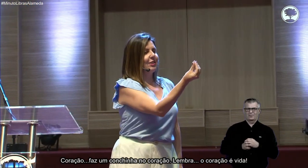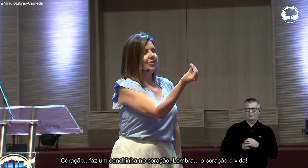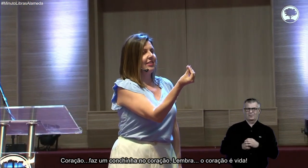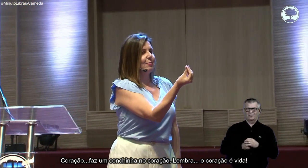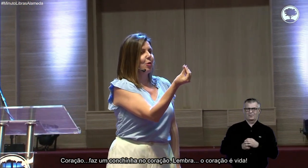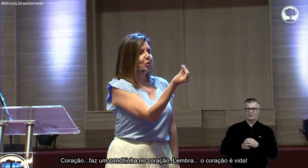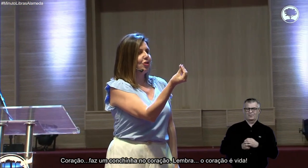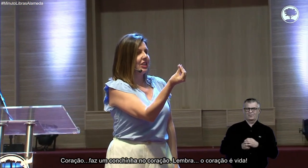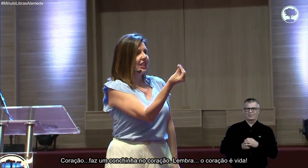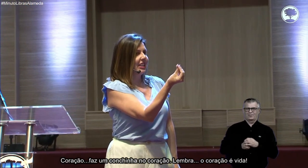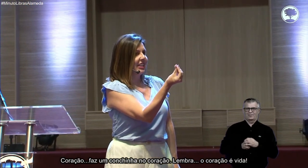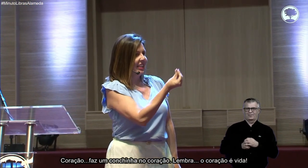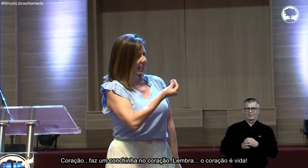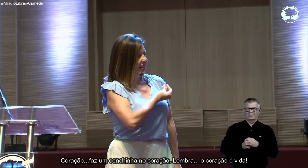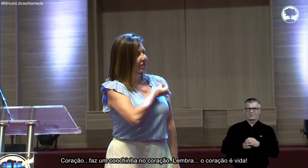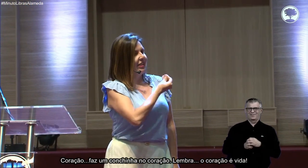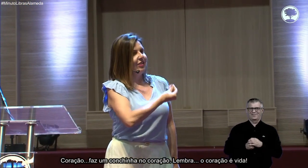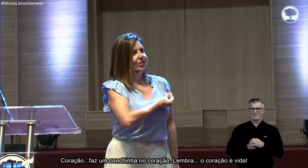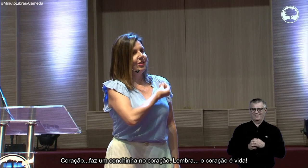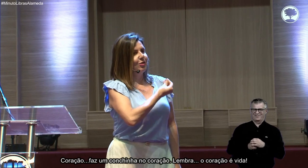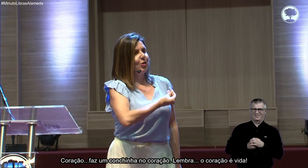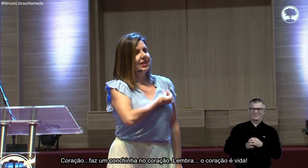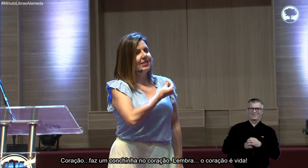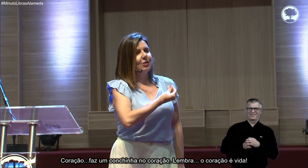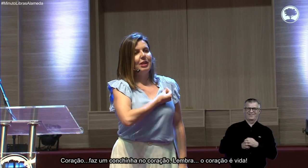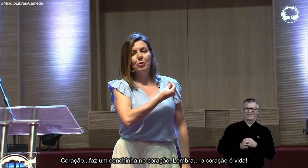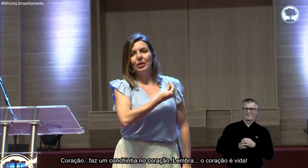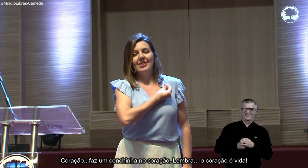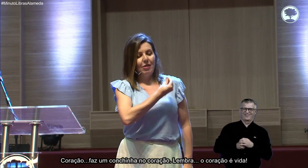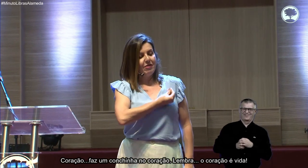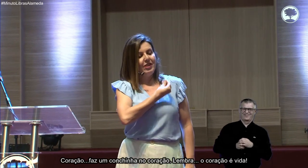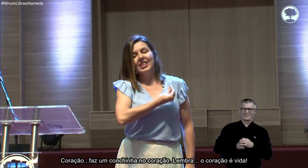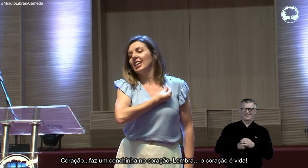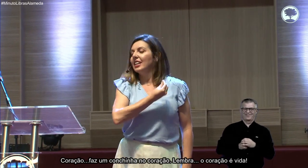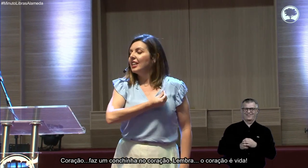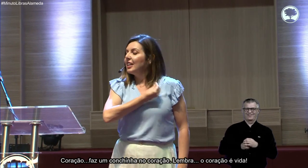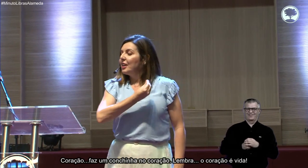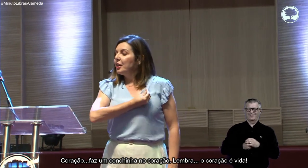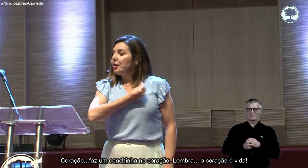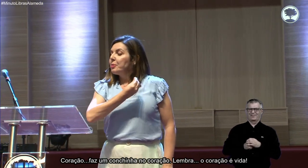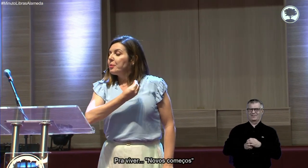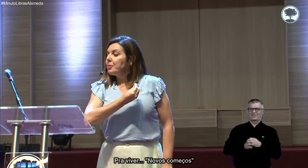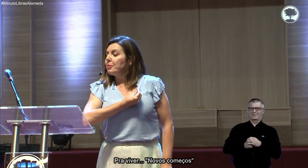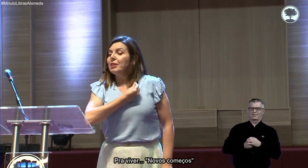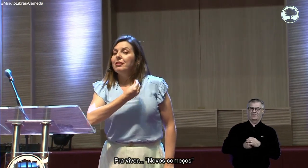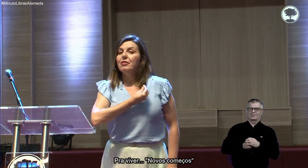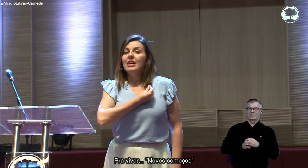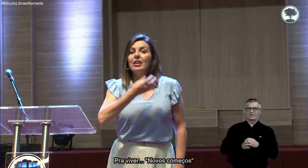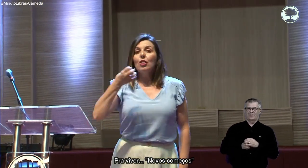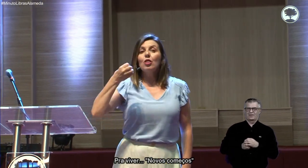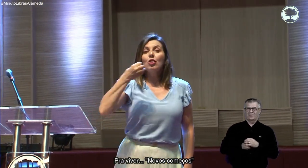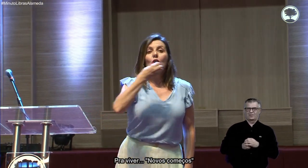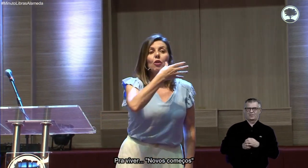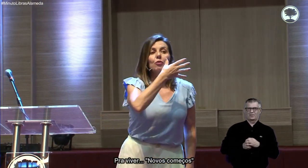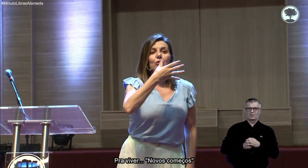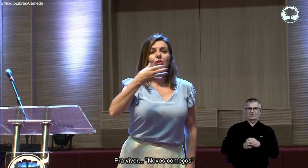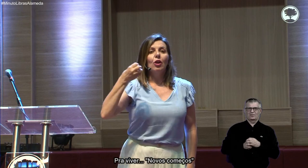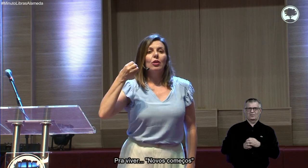coração. No coração. Faz assim uma conchinha. Isso. No coração. Lembra? O coração é vida. Para viver